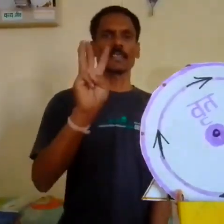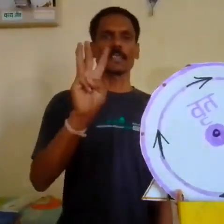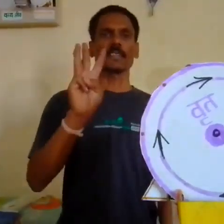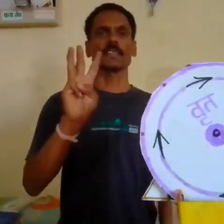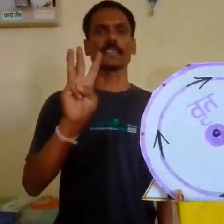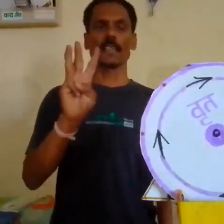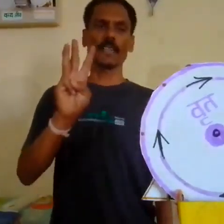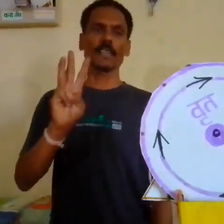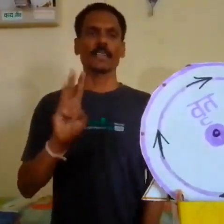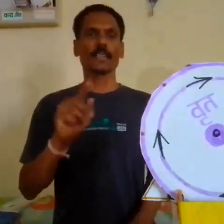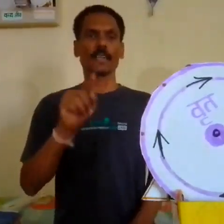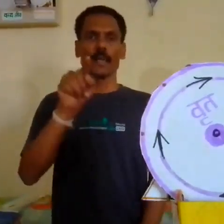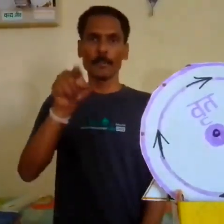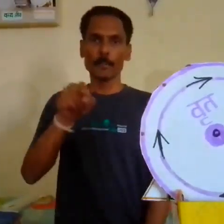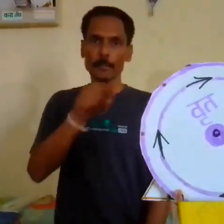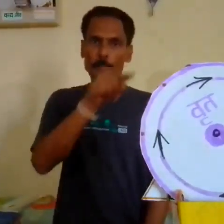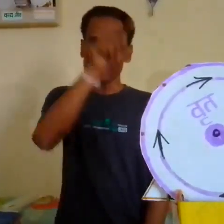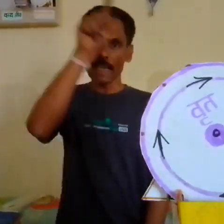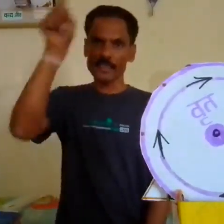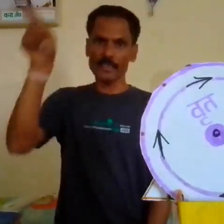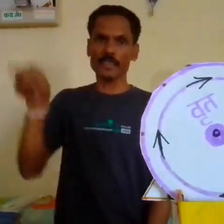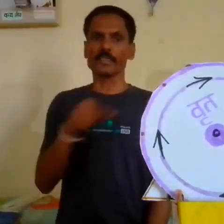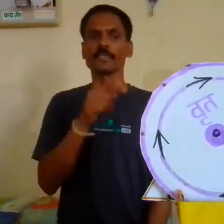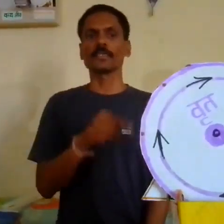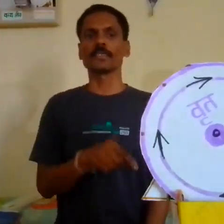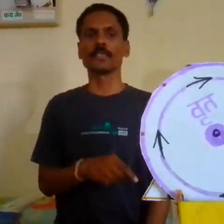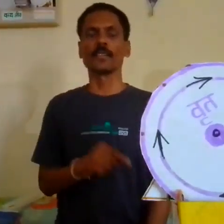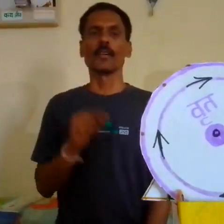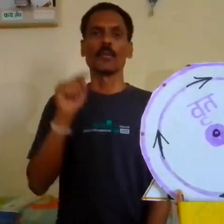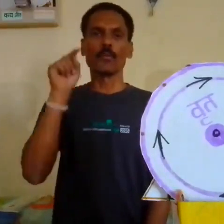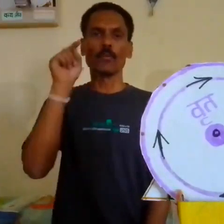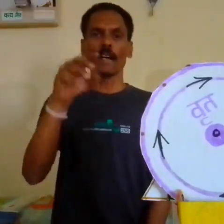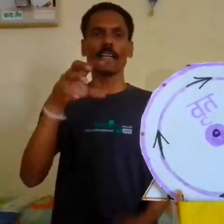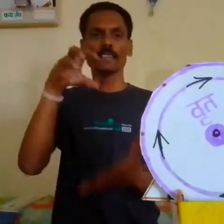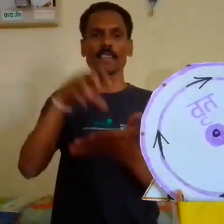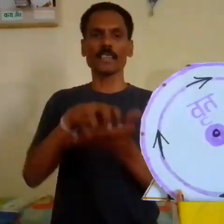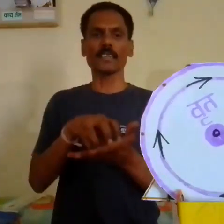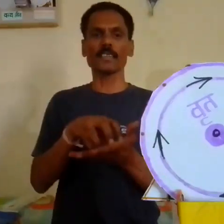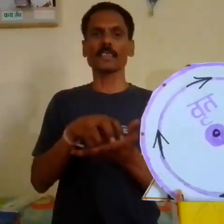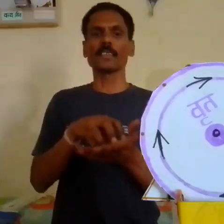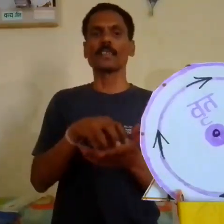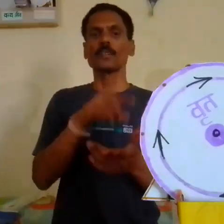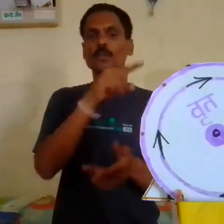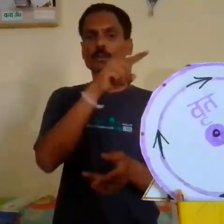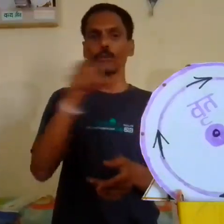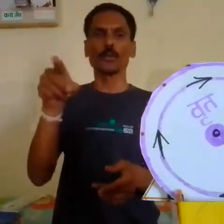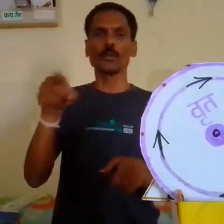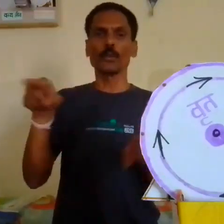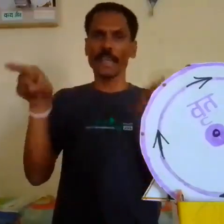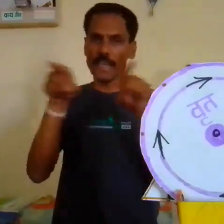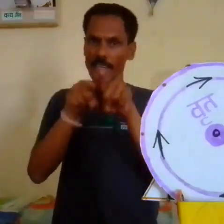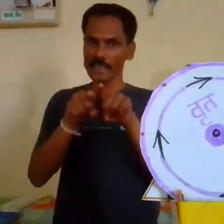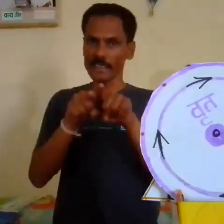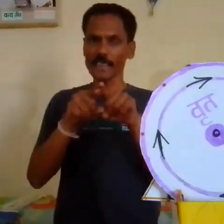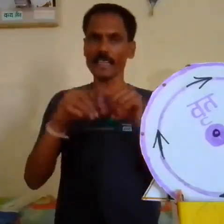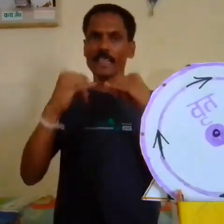तीसरा ब्रत वह चेत्र जो ऐसी